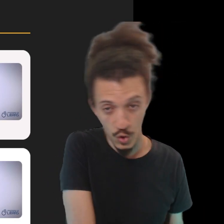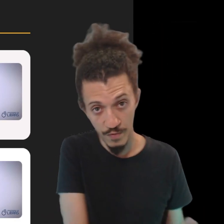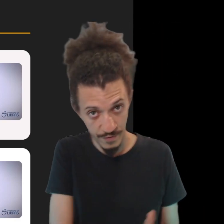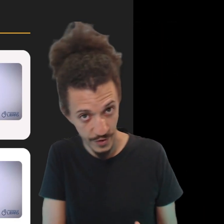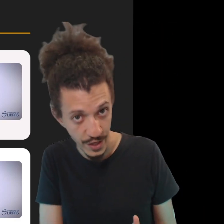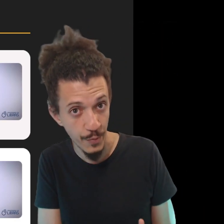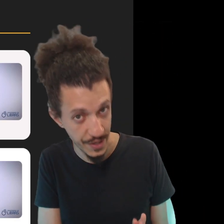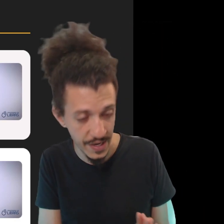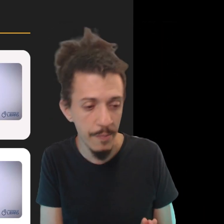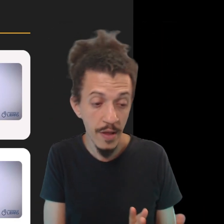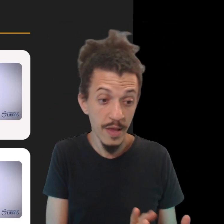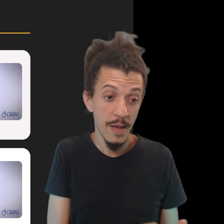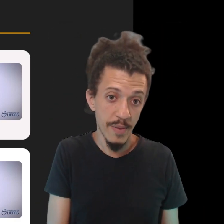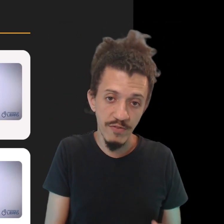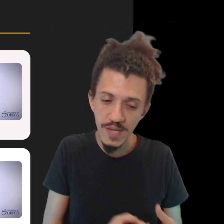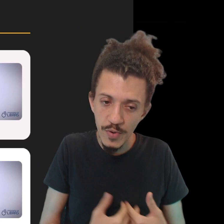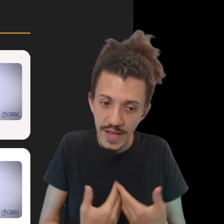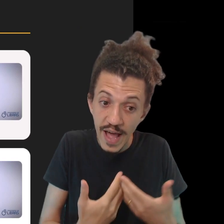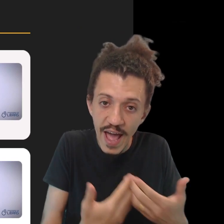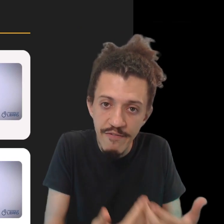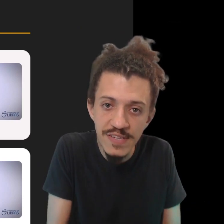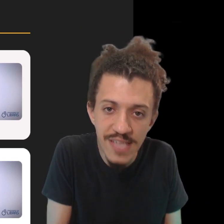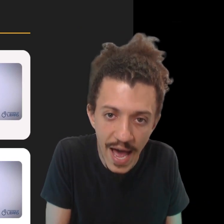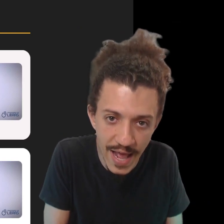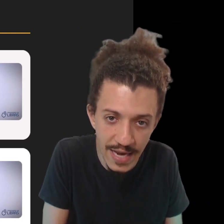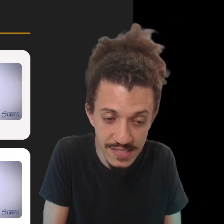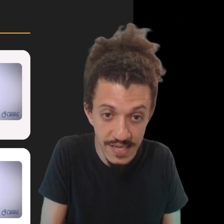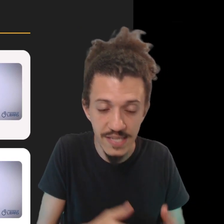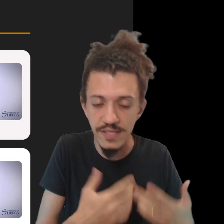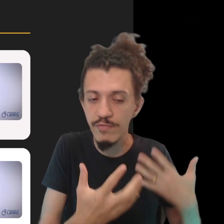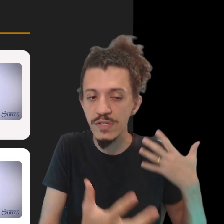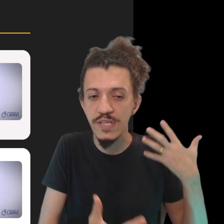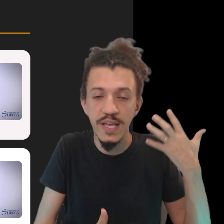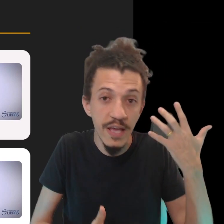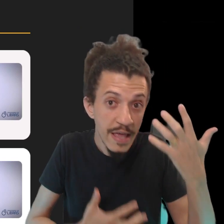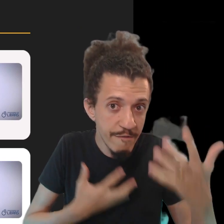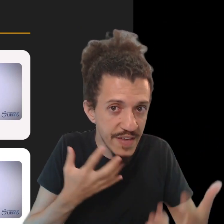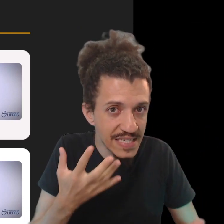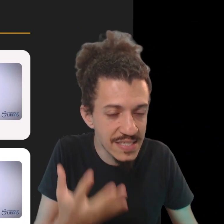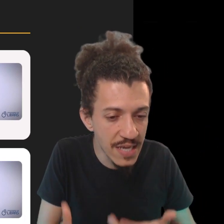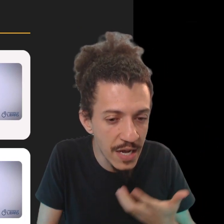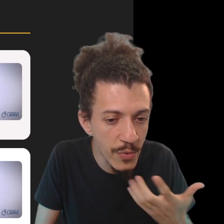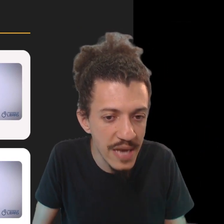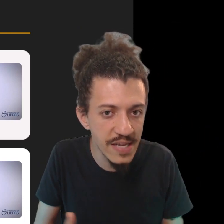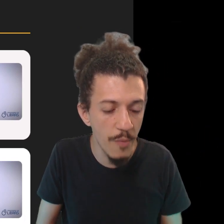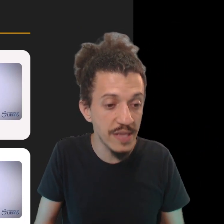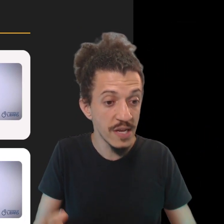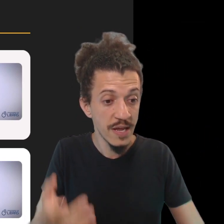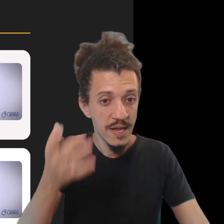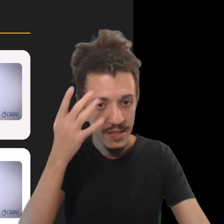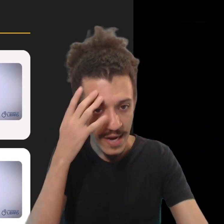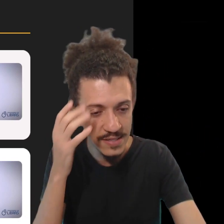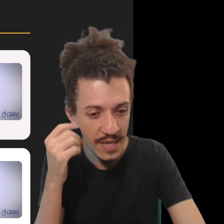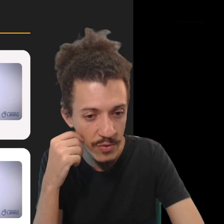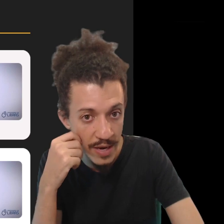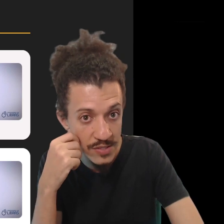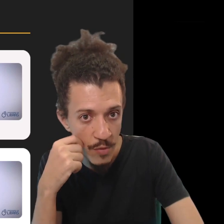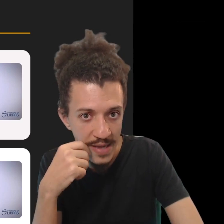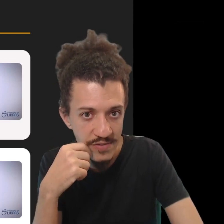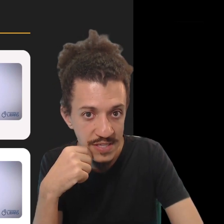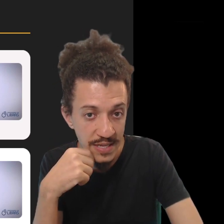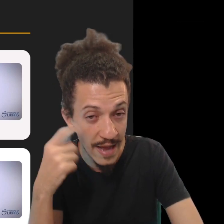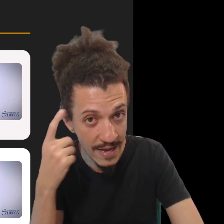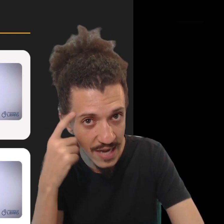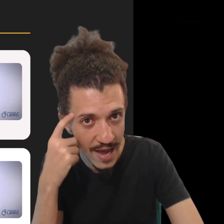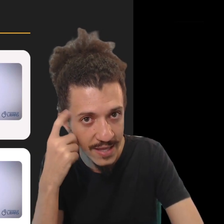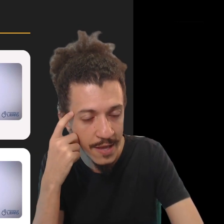sabe ainda como favorito, por exemplo, para você poder revisar eles e assim você ir fixando eles realmente, trazendo eles